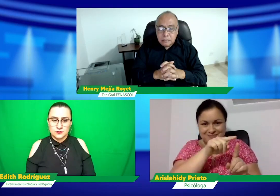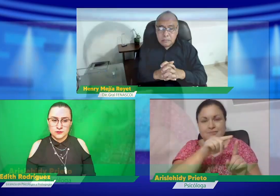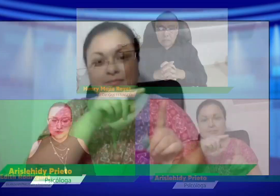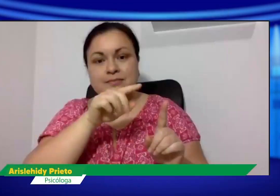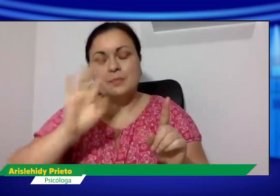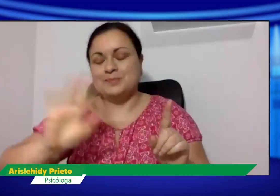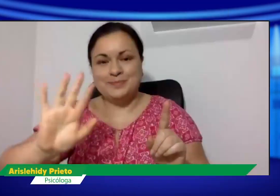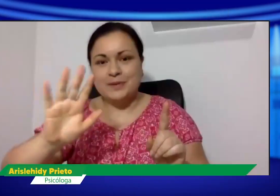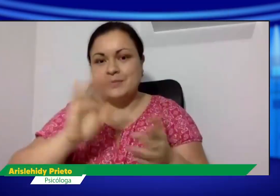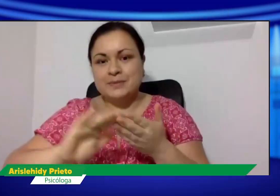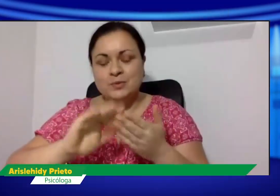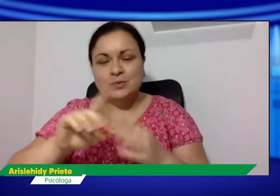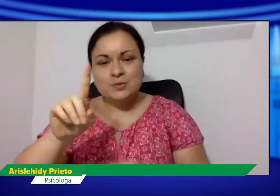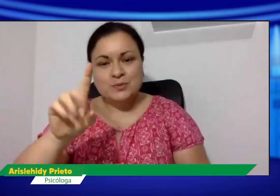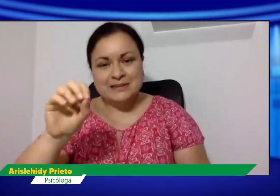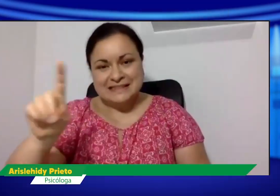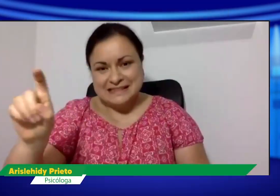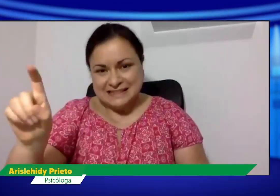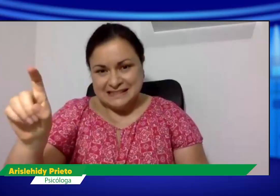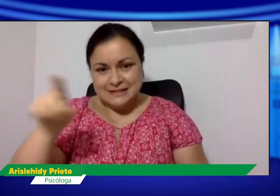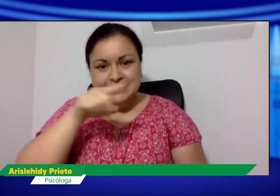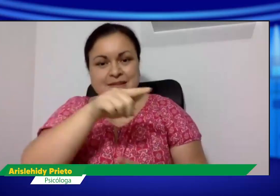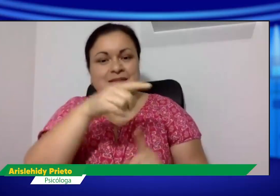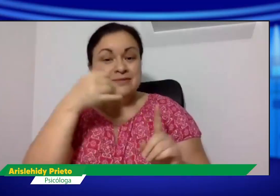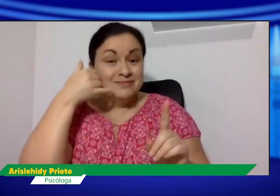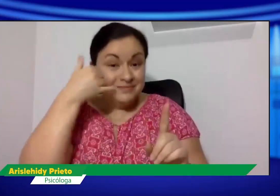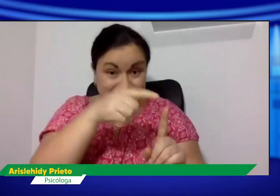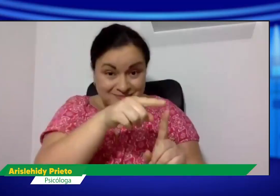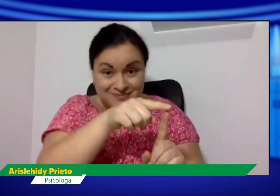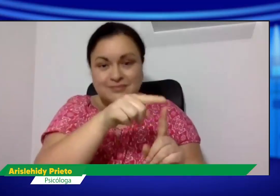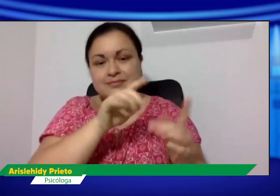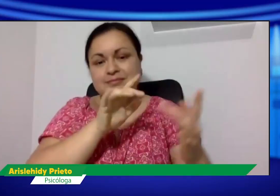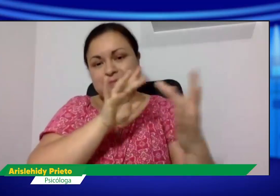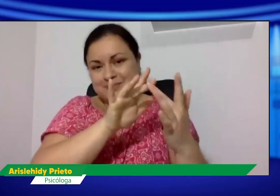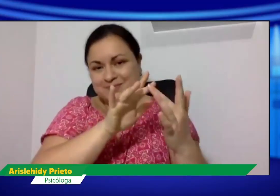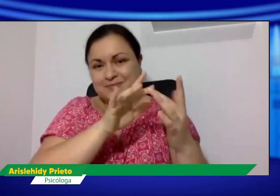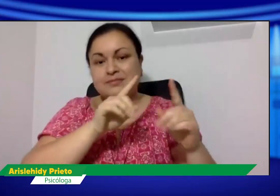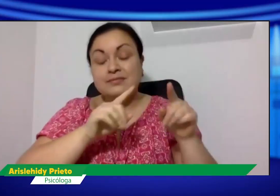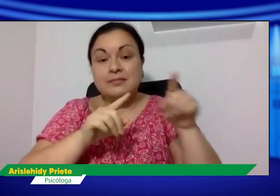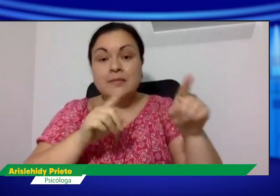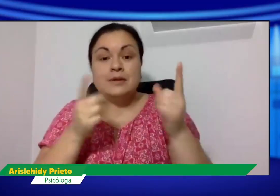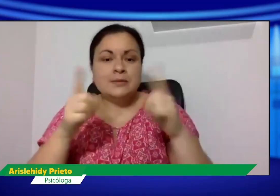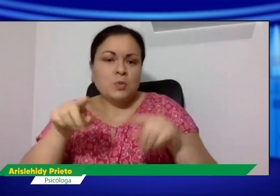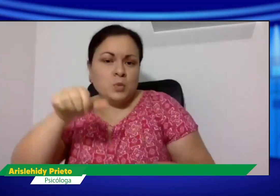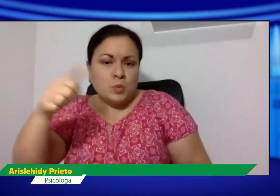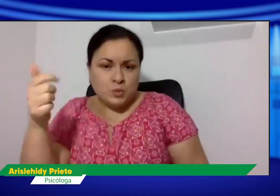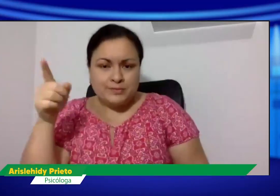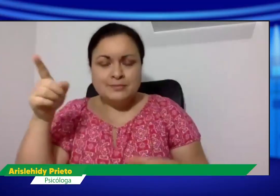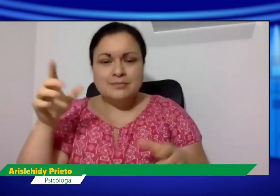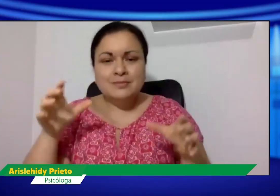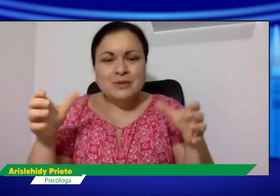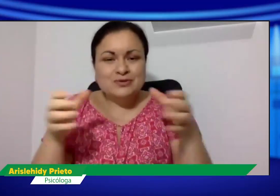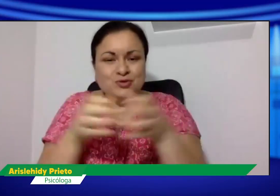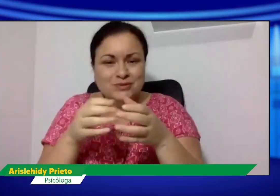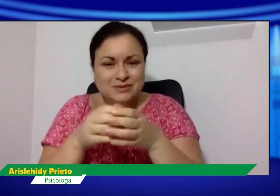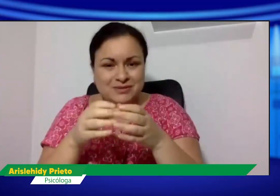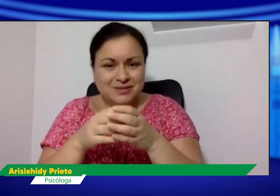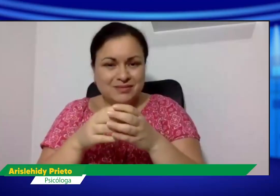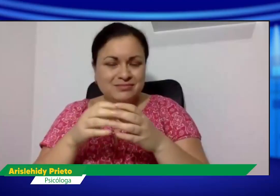la misma que mencioné, Edith, no, discúlpame, la 106, esa también es otra línea para atención y